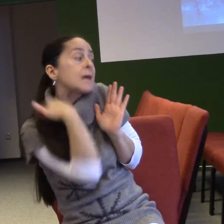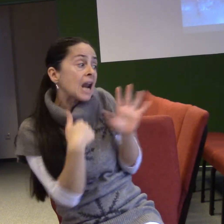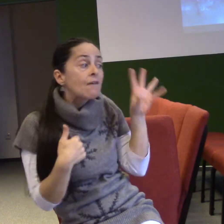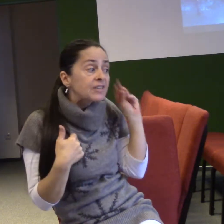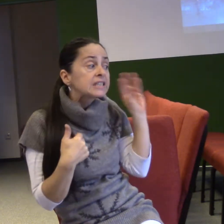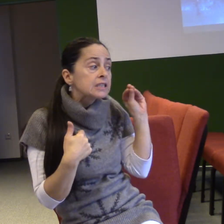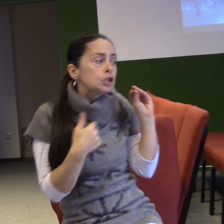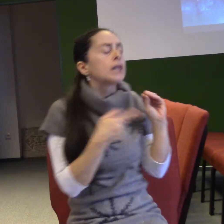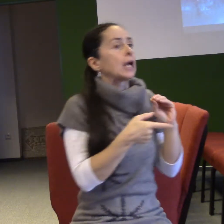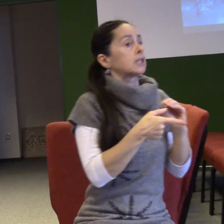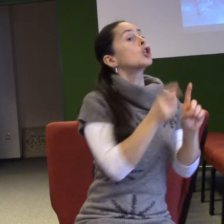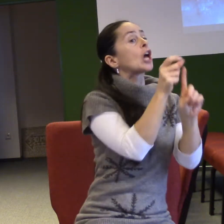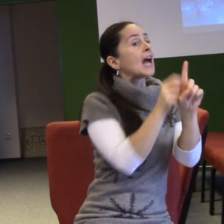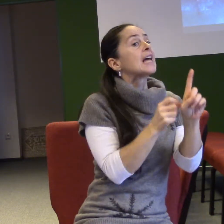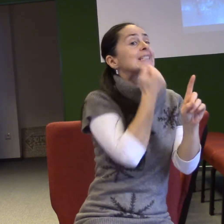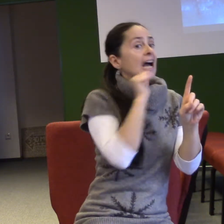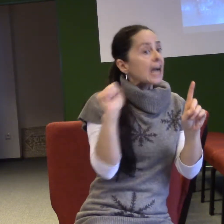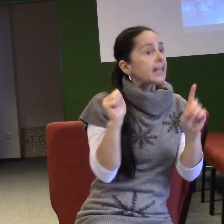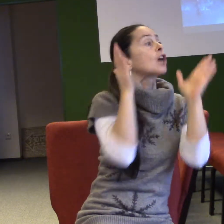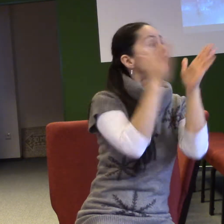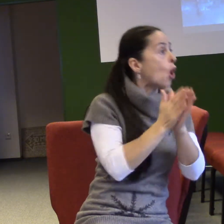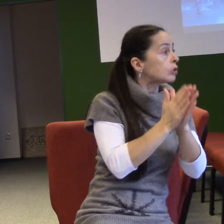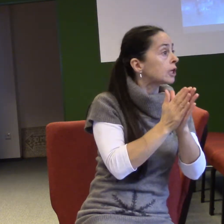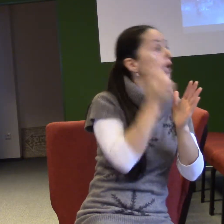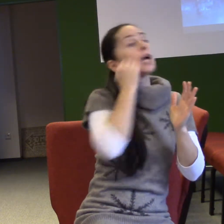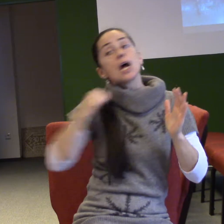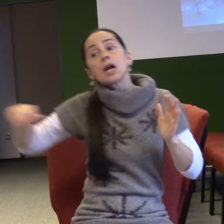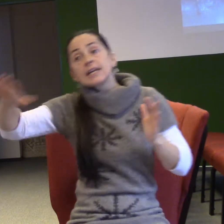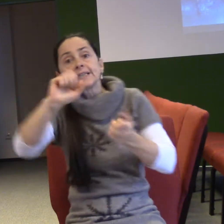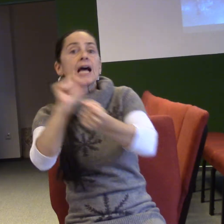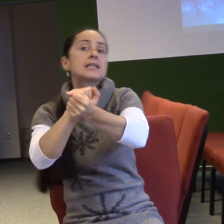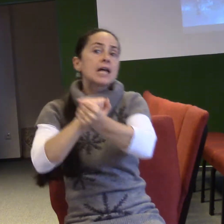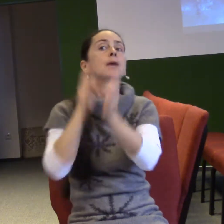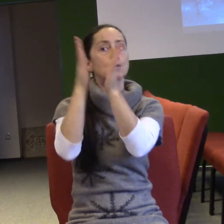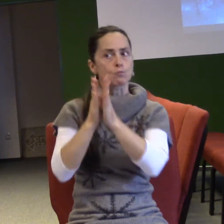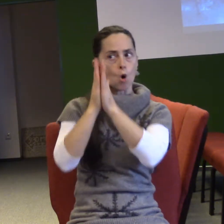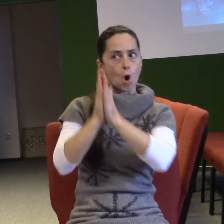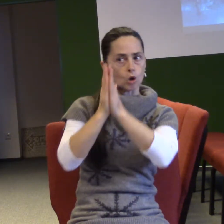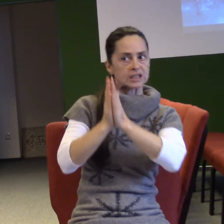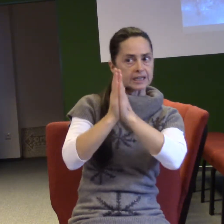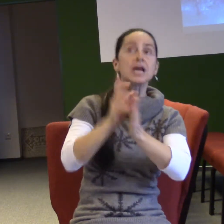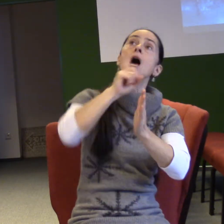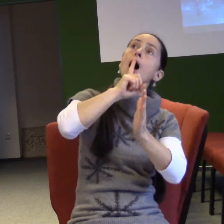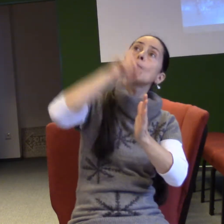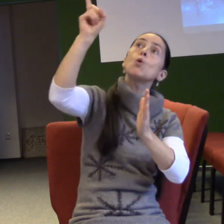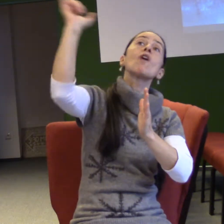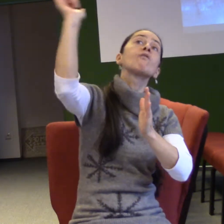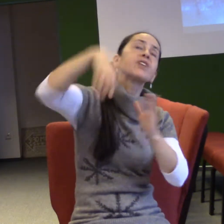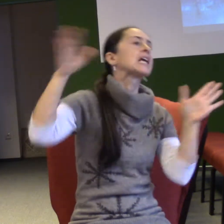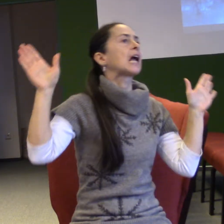lidé se na zemi modlí a pán Bůh někdy jako odpověď vysílá anděli. A nemohl